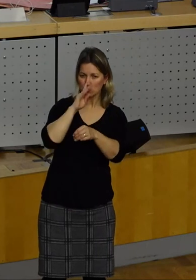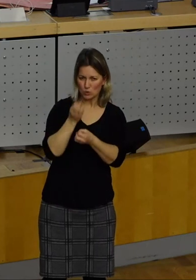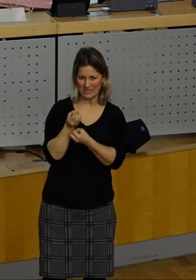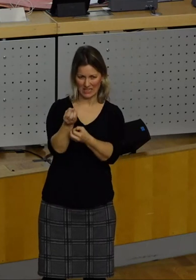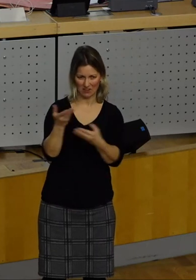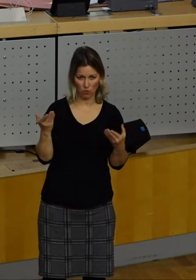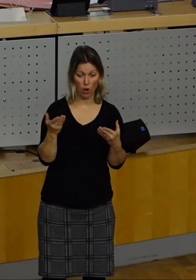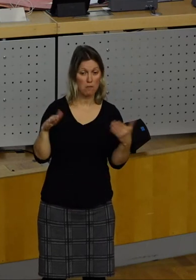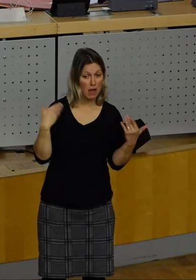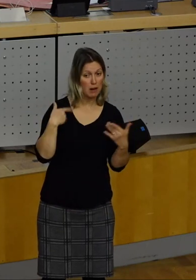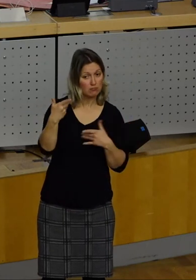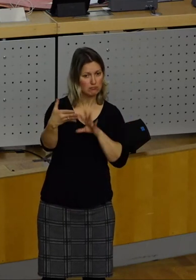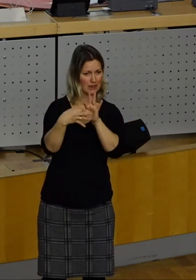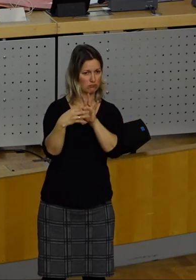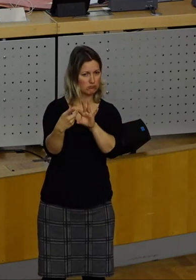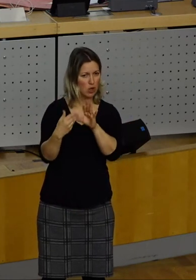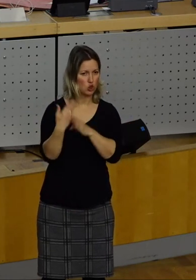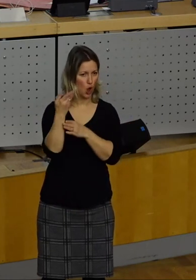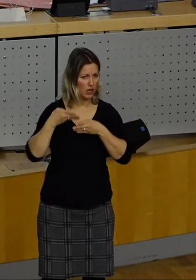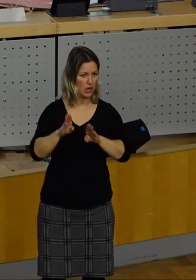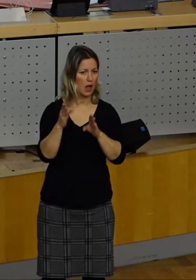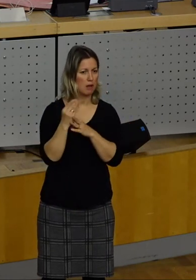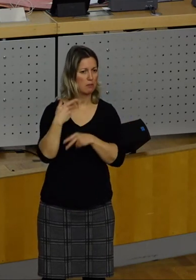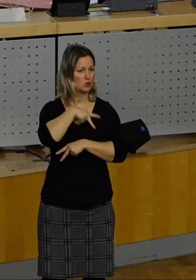sinnvoller sein, neue Wege zu gehen, zum Beispiel über Social Media.